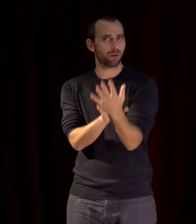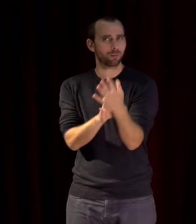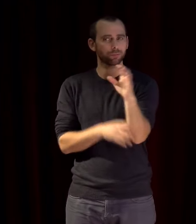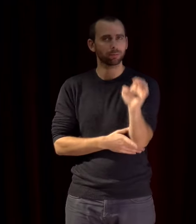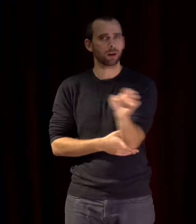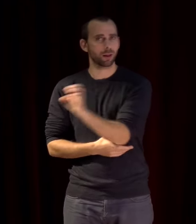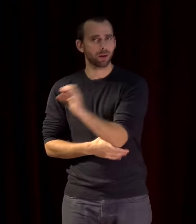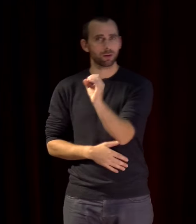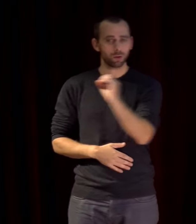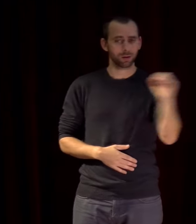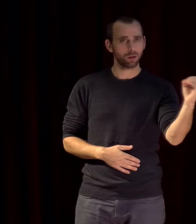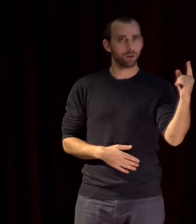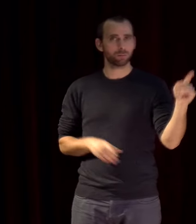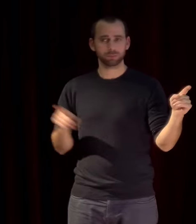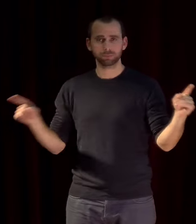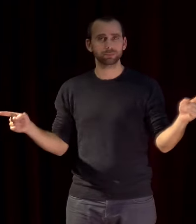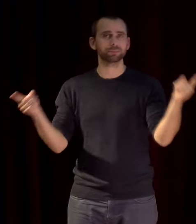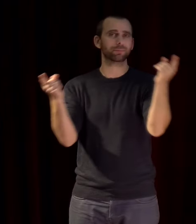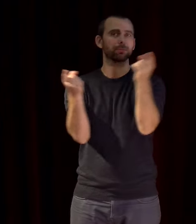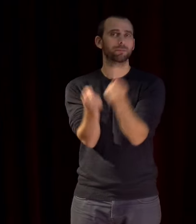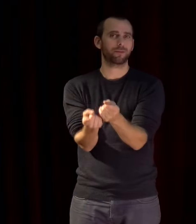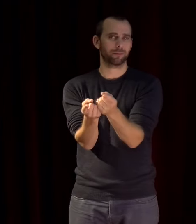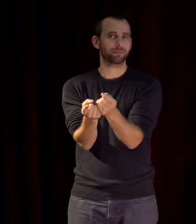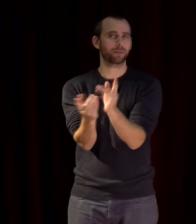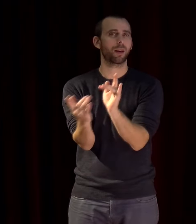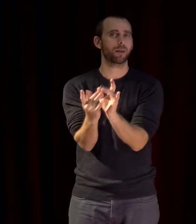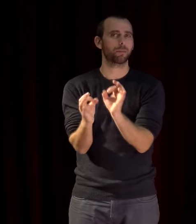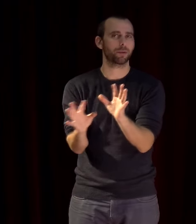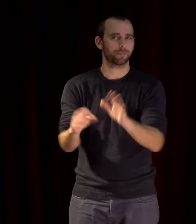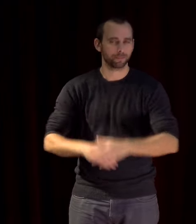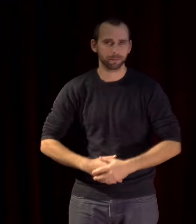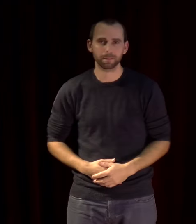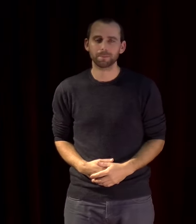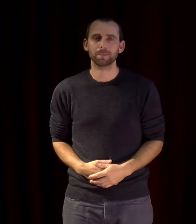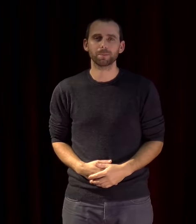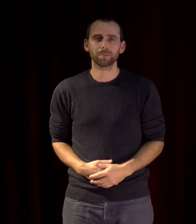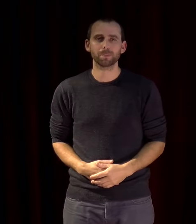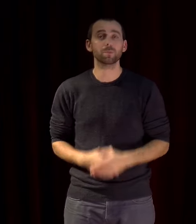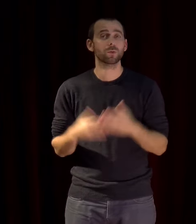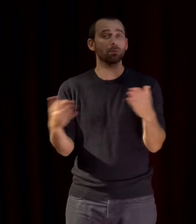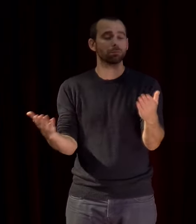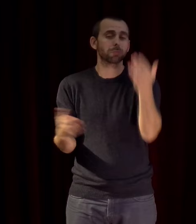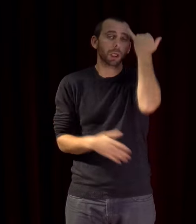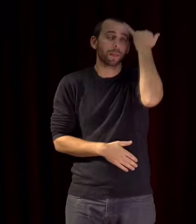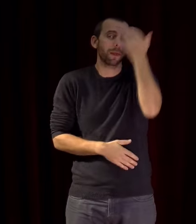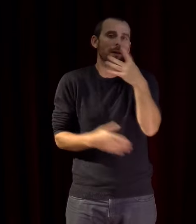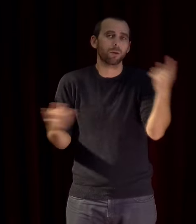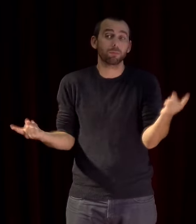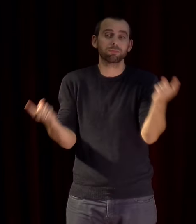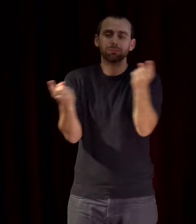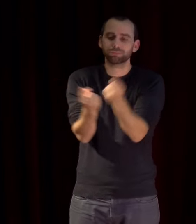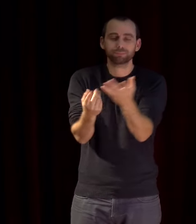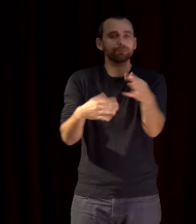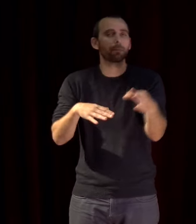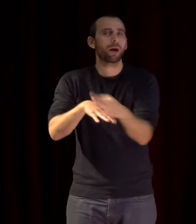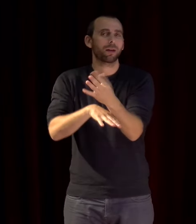et de l'Occident cette vision idéale ne doit pas faire oublier que Bonaparte déjà au